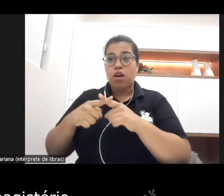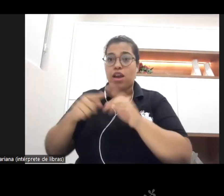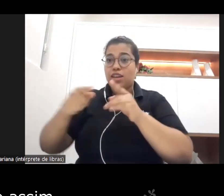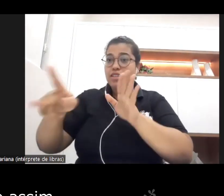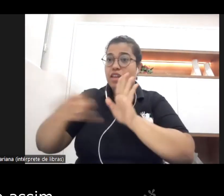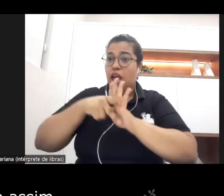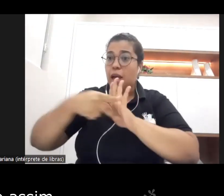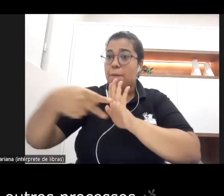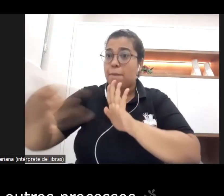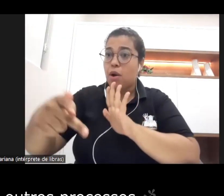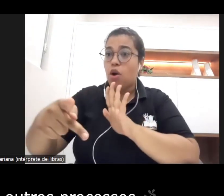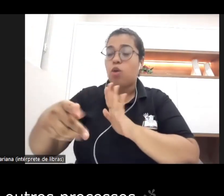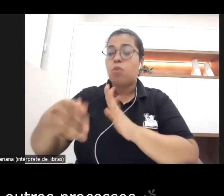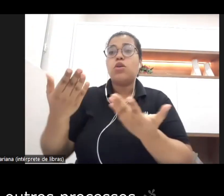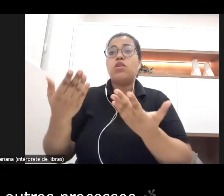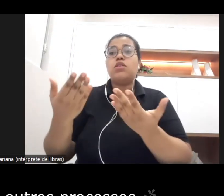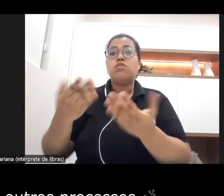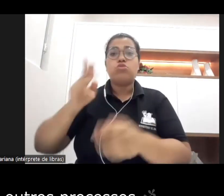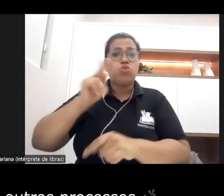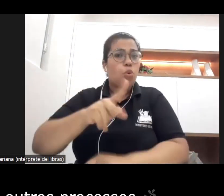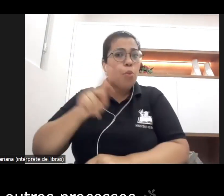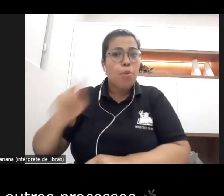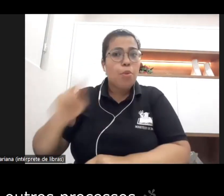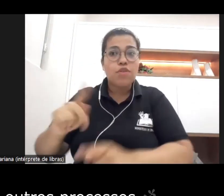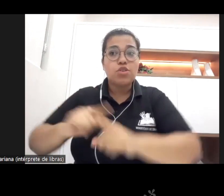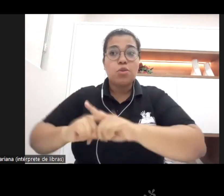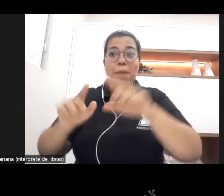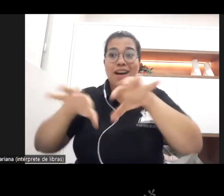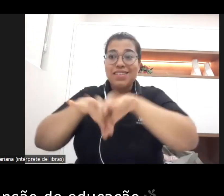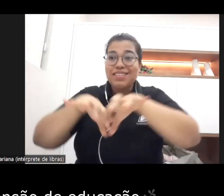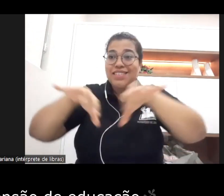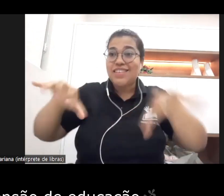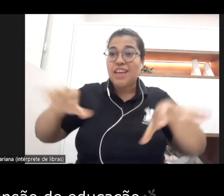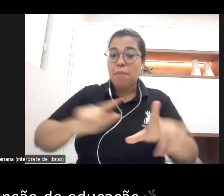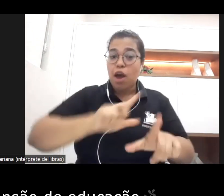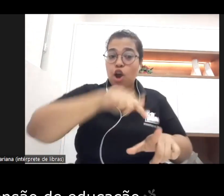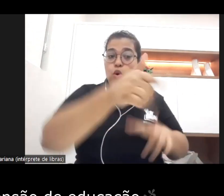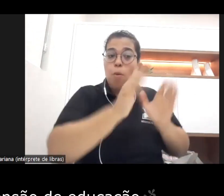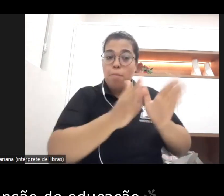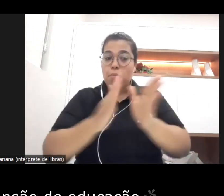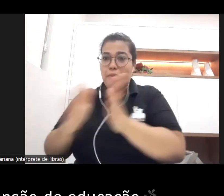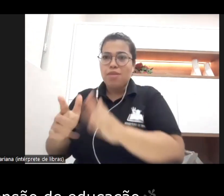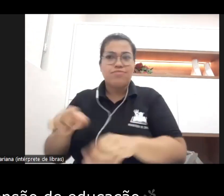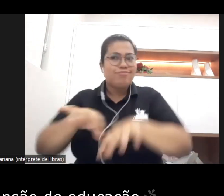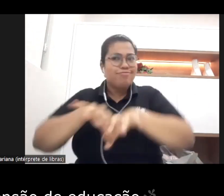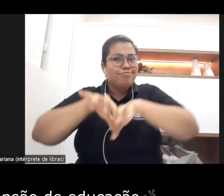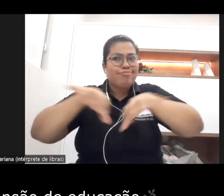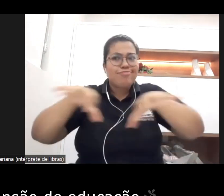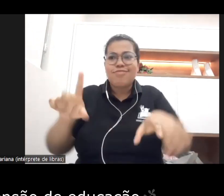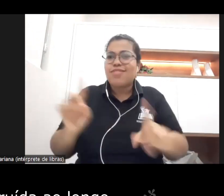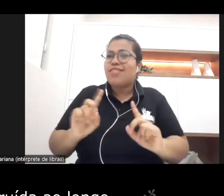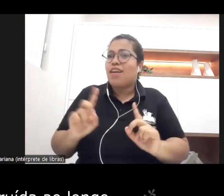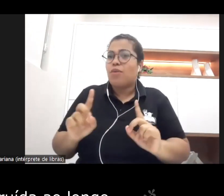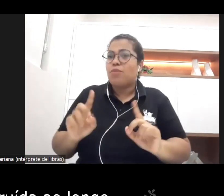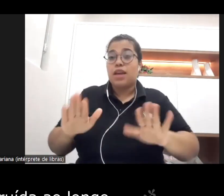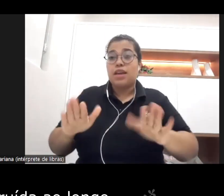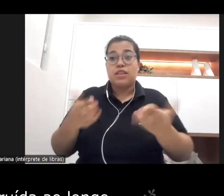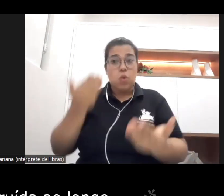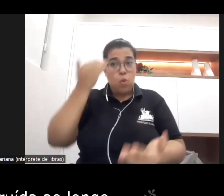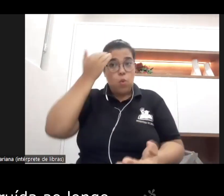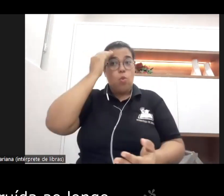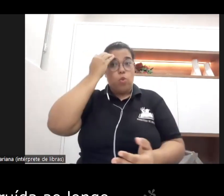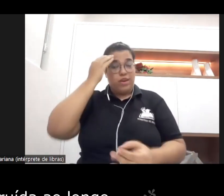magistério e mesmo assim não se dissocia dos outros processos então essa compreensão de educação nós temos